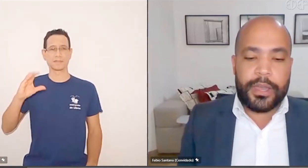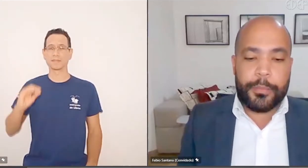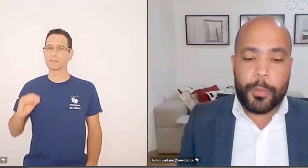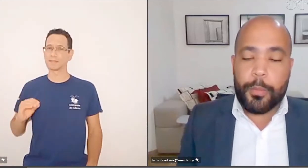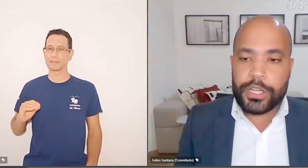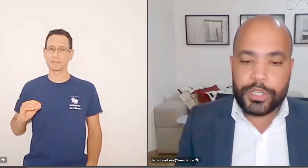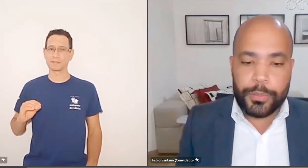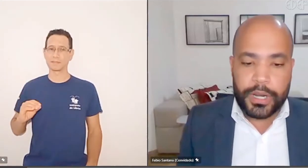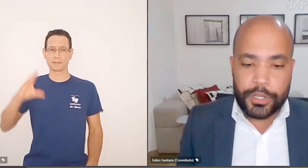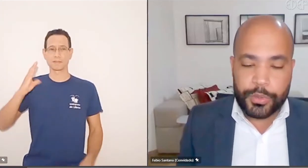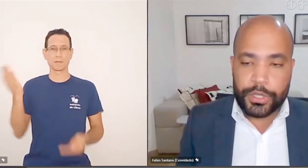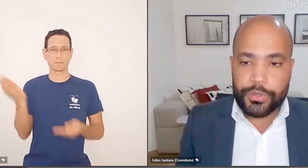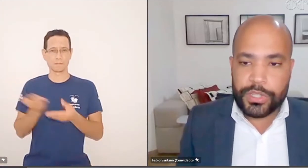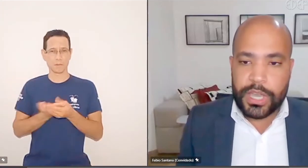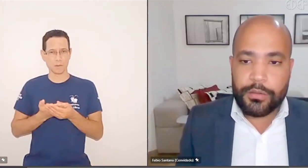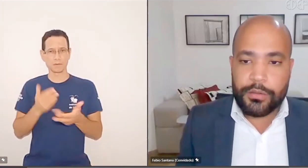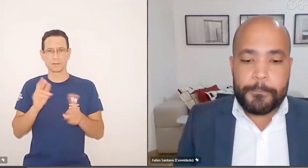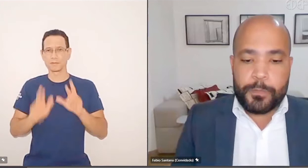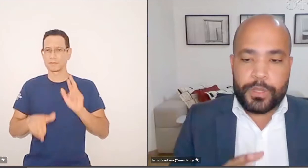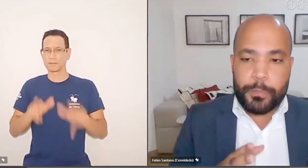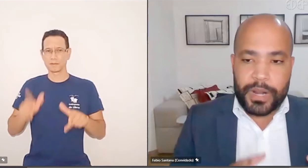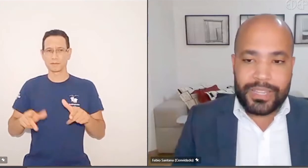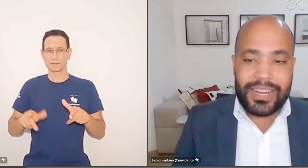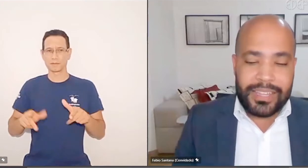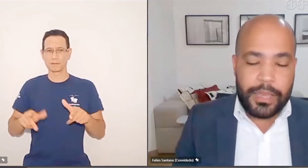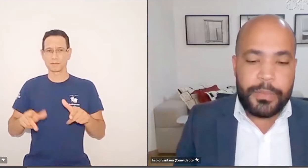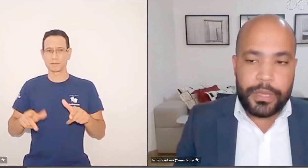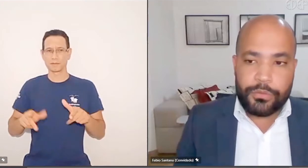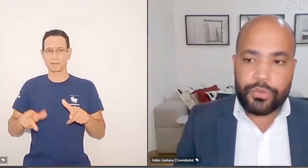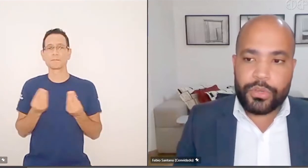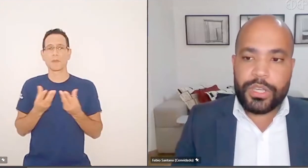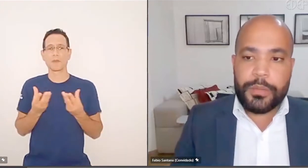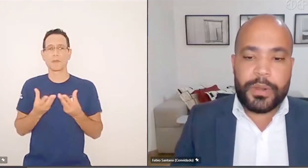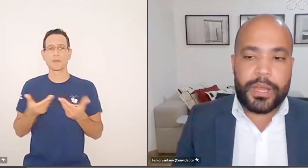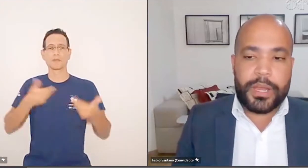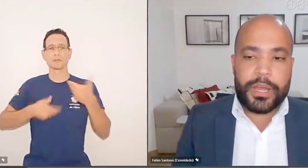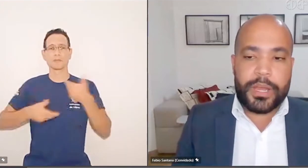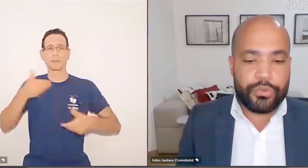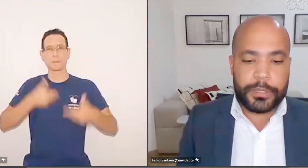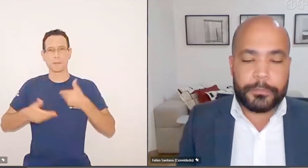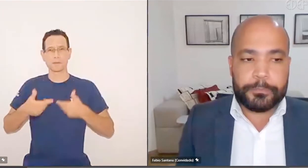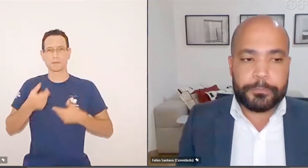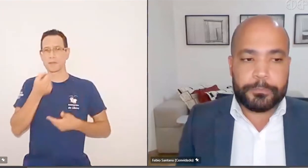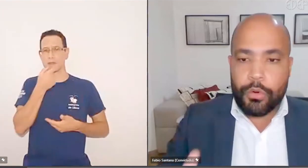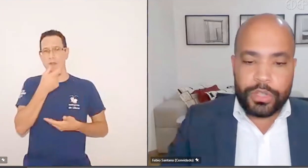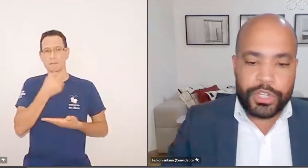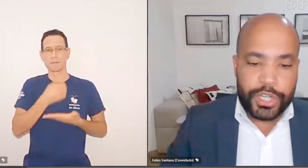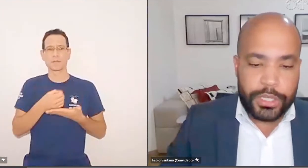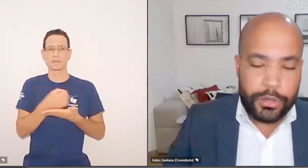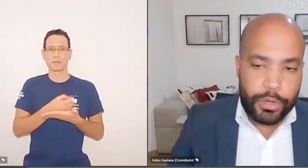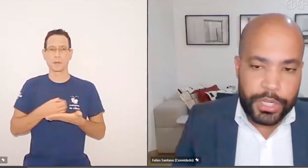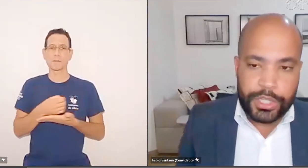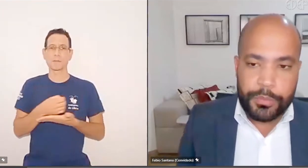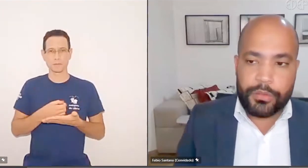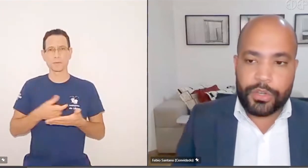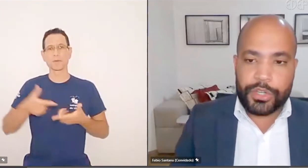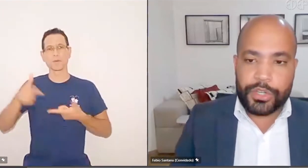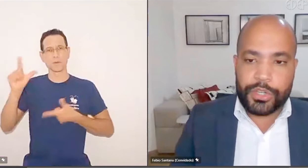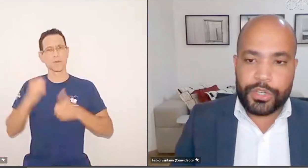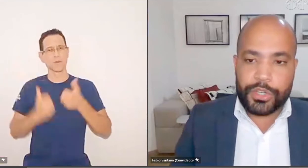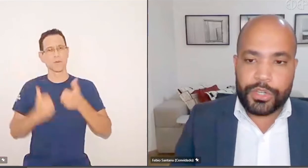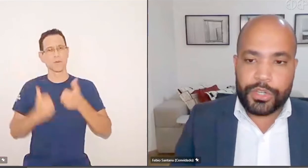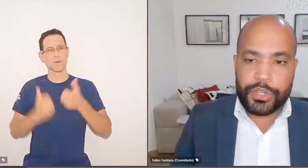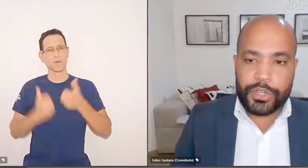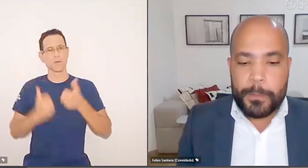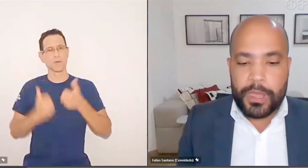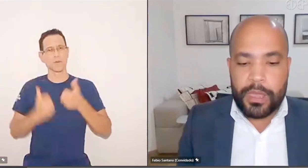propostas perante para o judiciário são para tratamentos e para medicamentos. Tem outras categorias também que